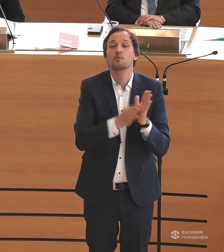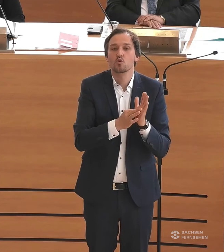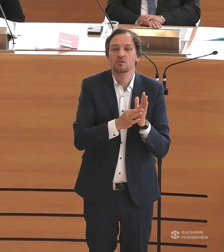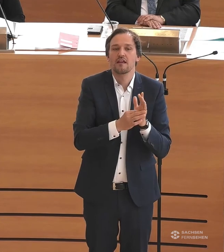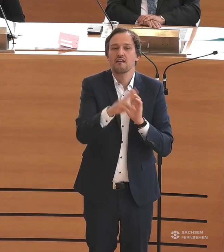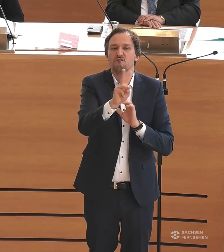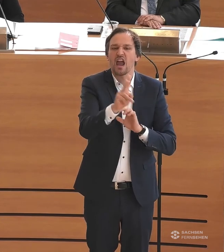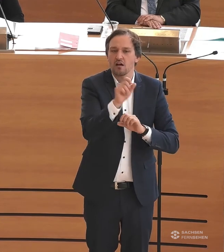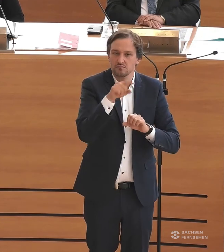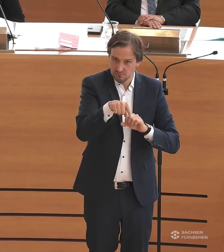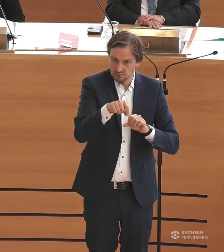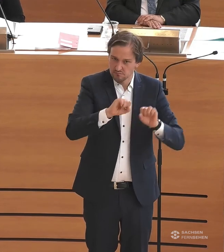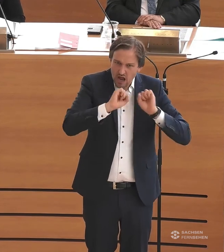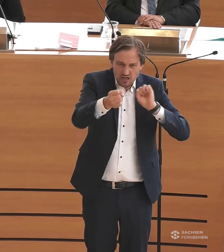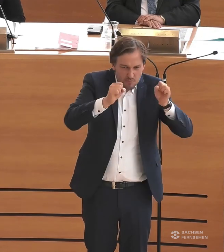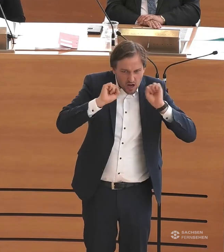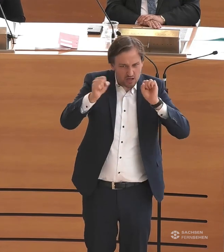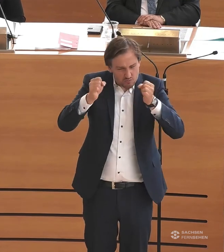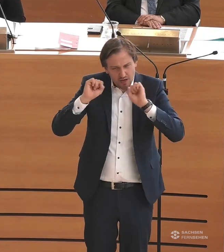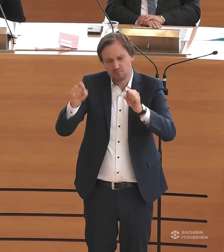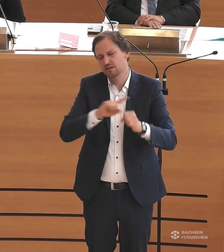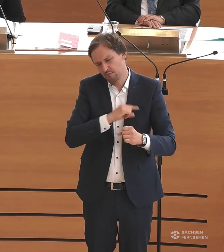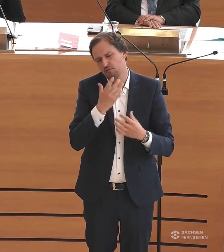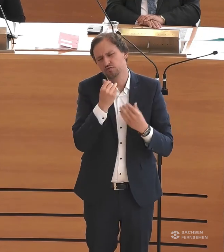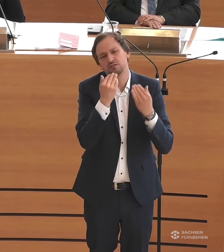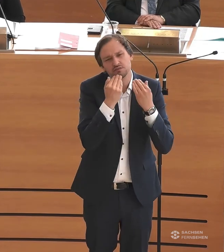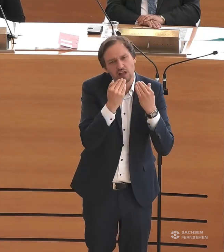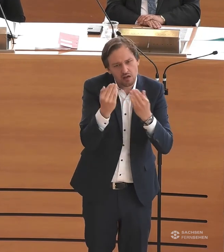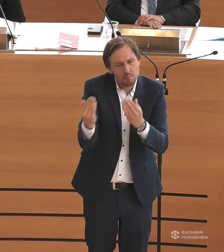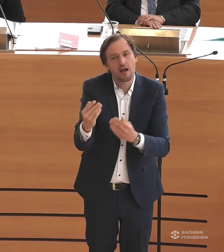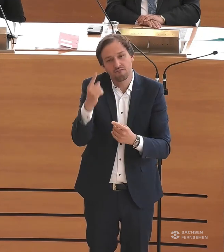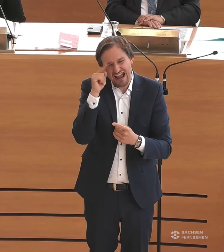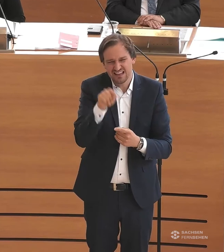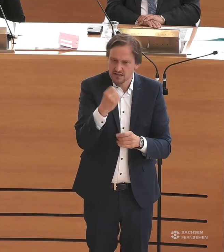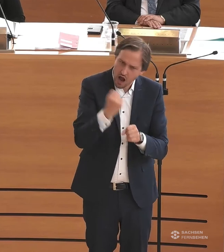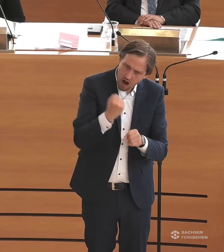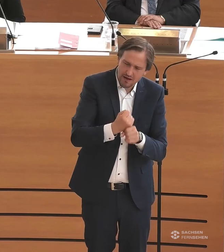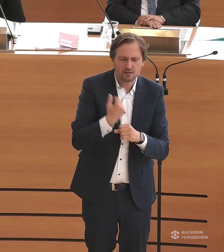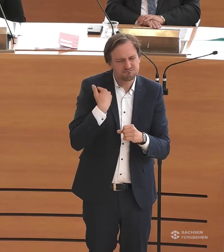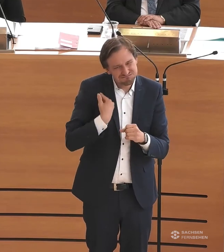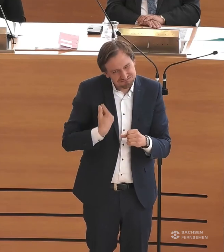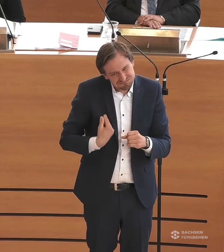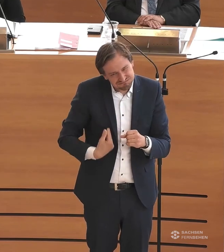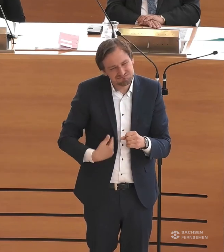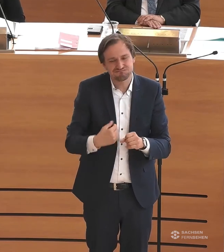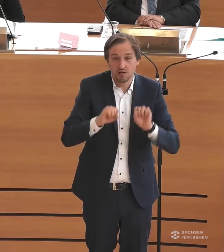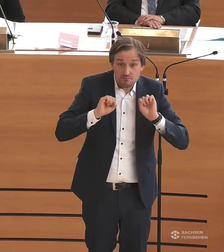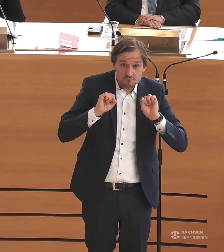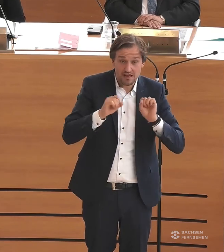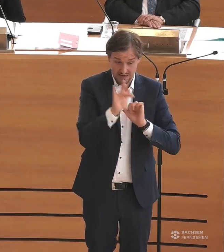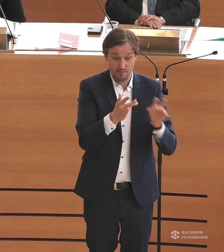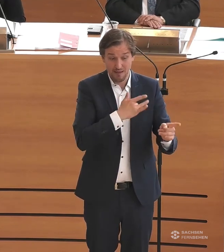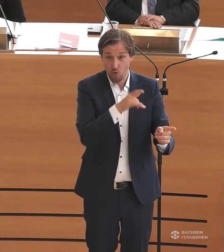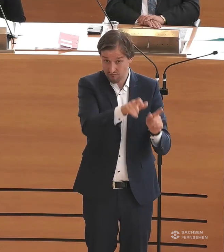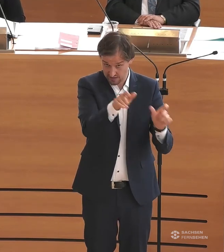Engagierten hier an dieser Stelle ganz, ganz herzlich bedanken. Es ist oft ein sehr mühseliger Weg, den die Menschen, die es auf der einen Seite betrifft,